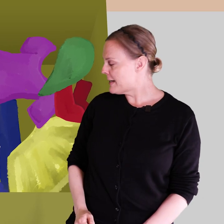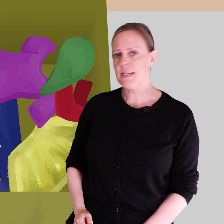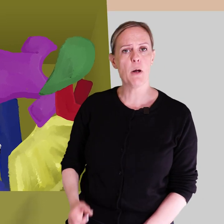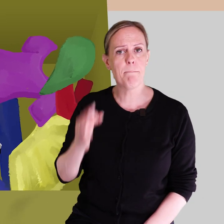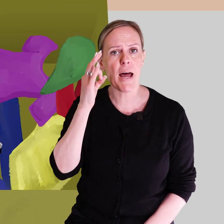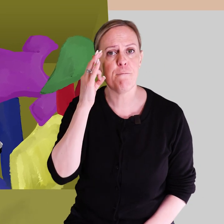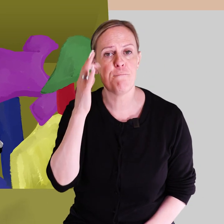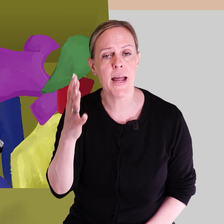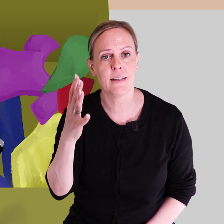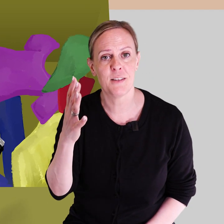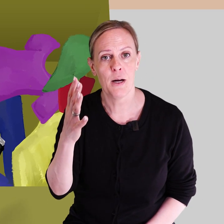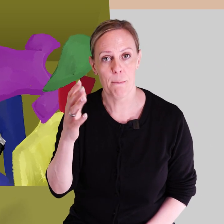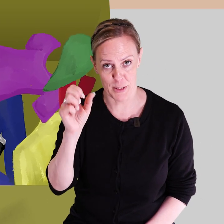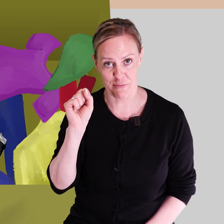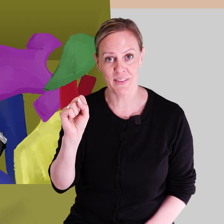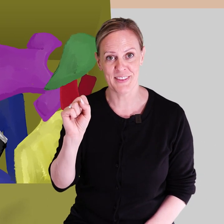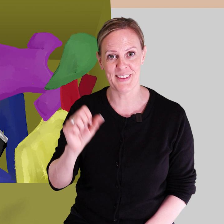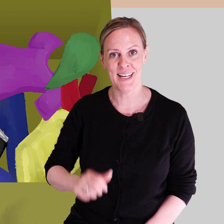passar de perfekt på Svante.